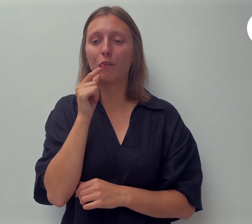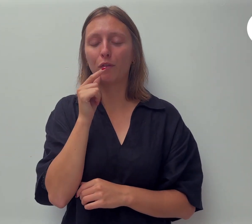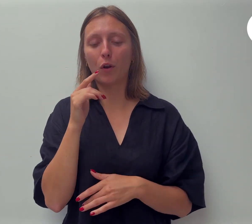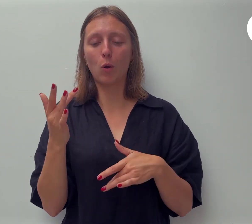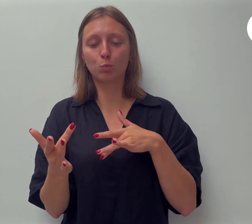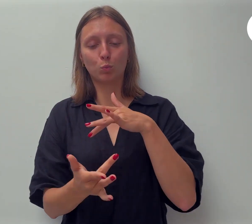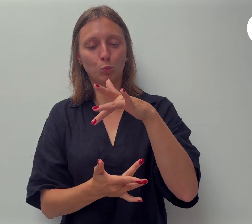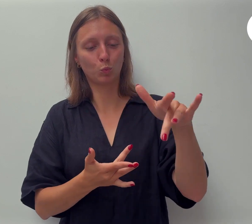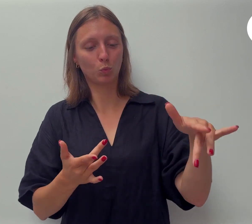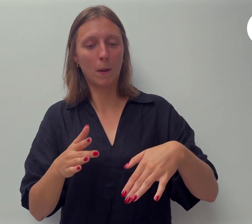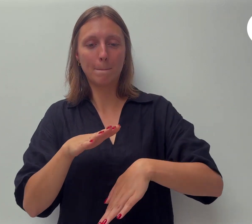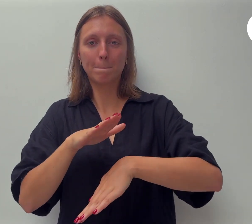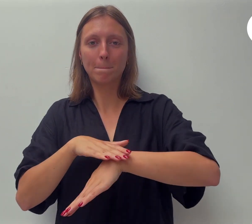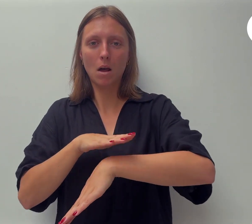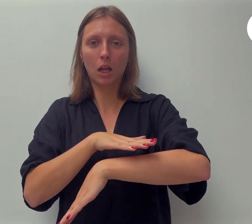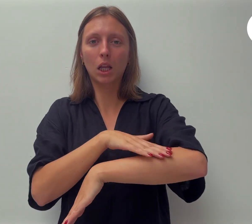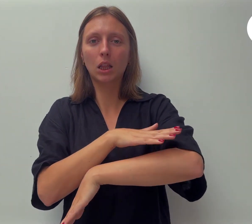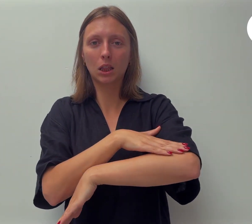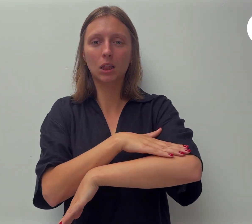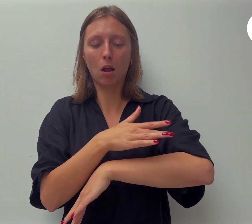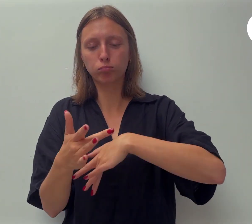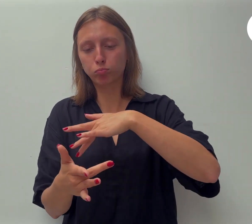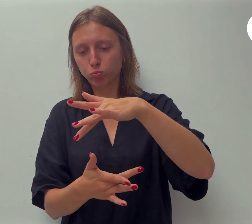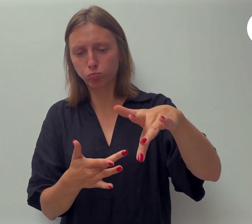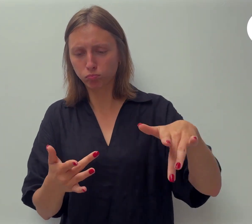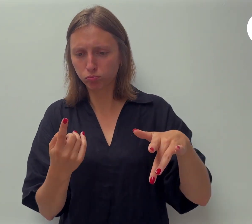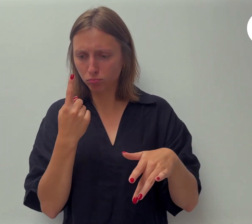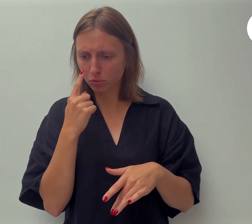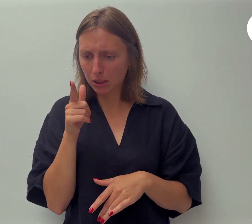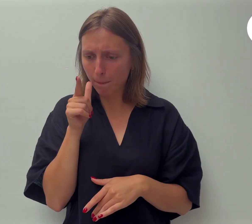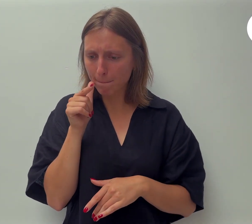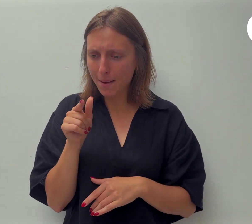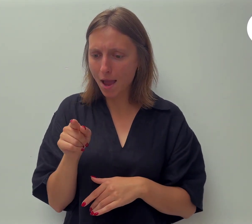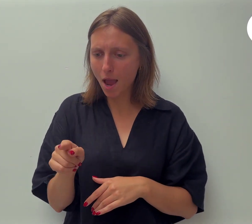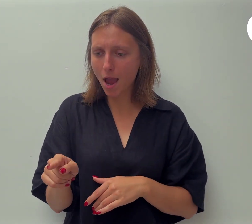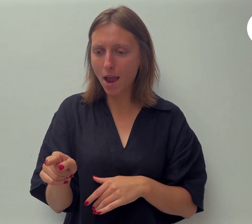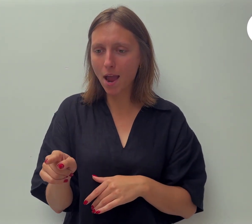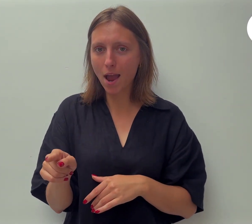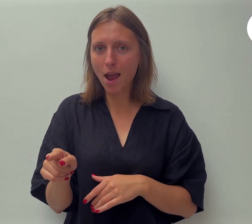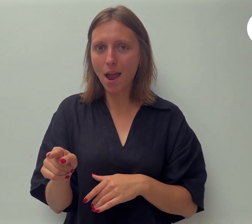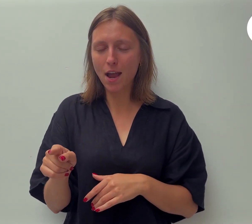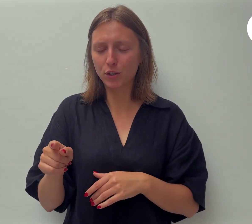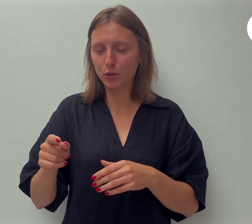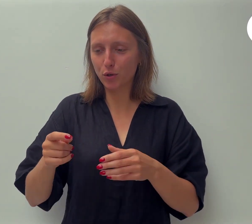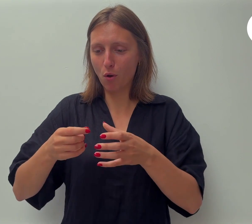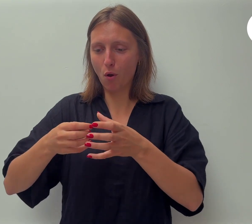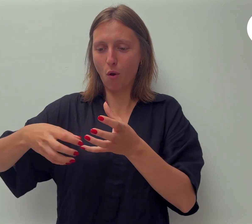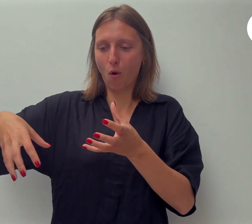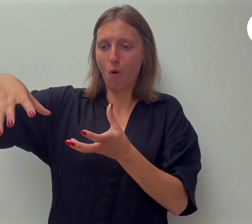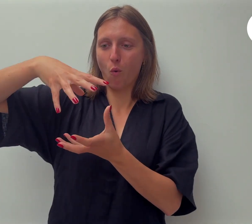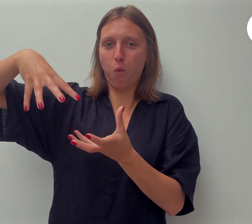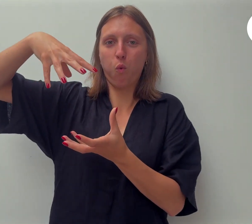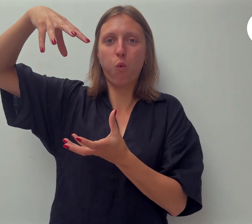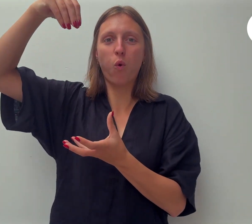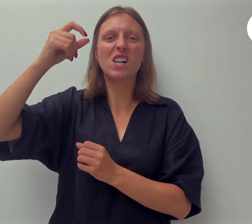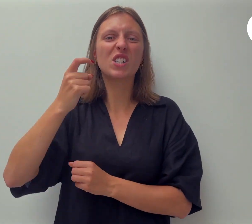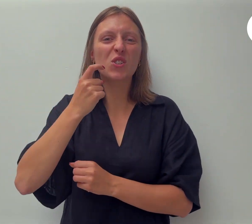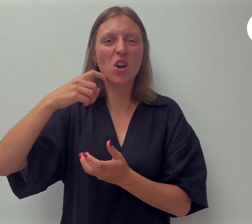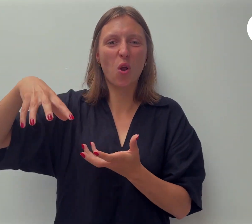zag daar een heel klein meisje lopen met in haar hand een grote roze suikerspin. Het meisje was zo klein